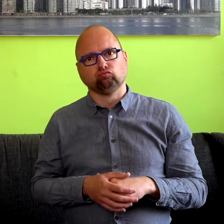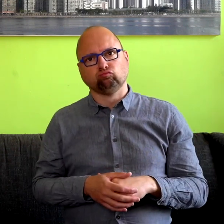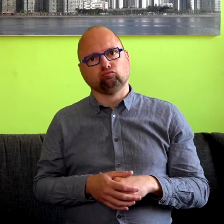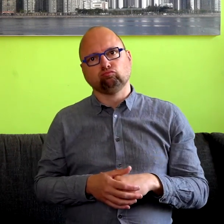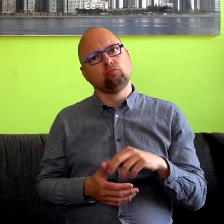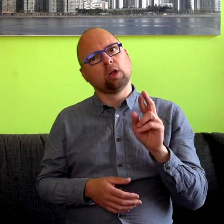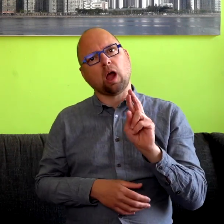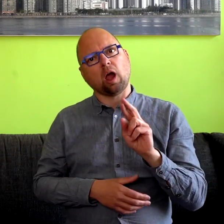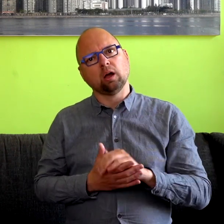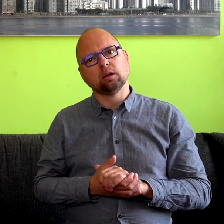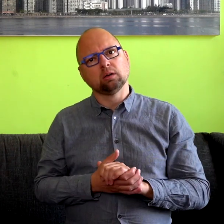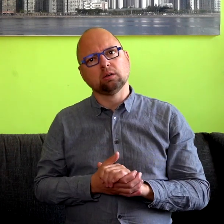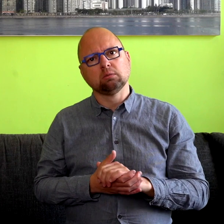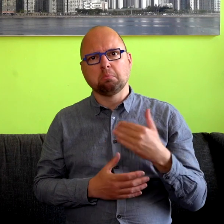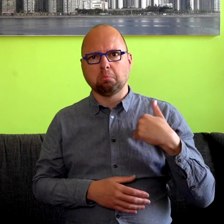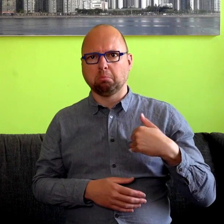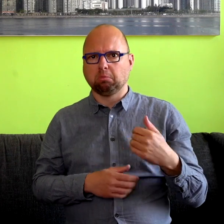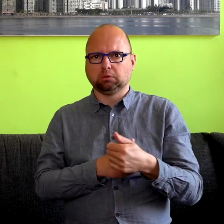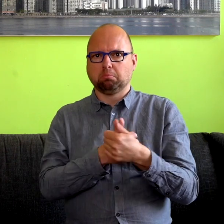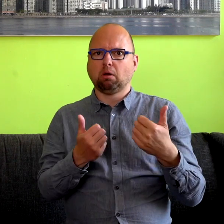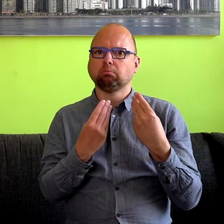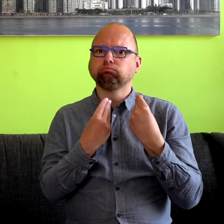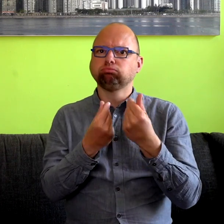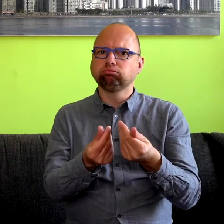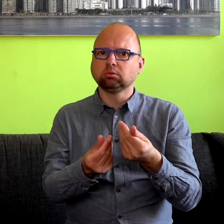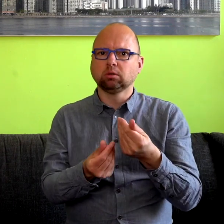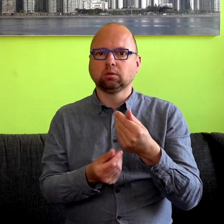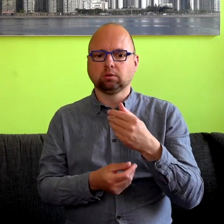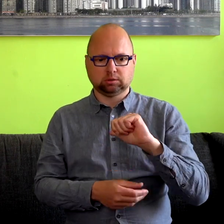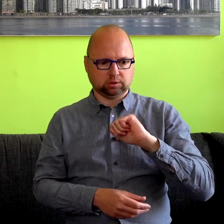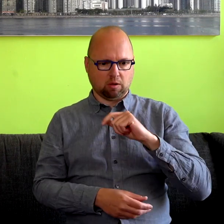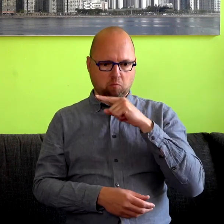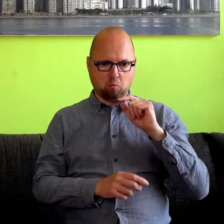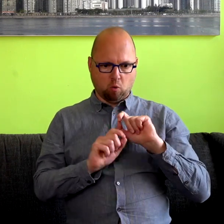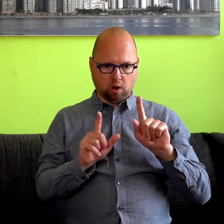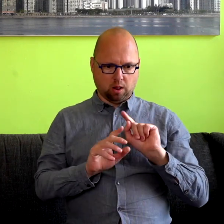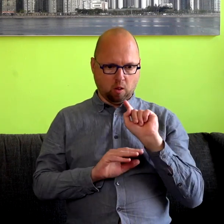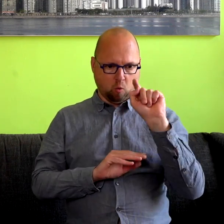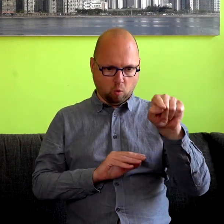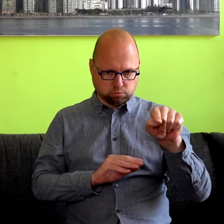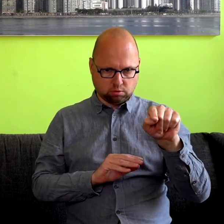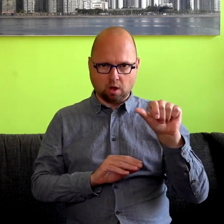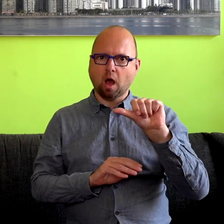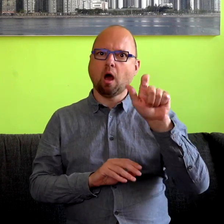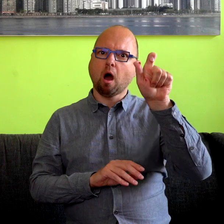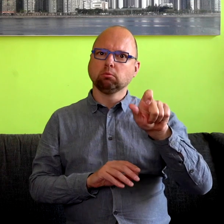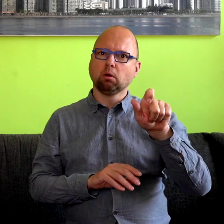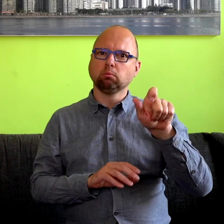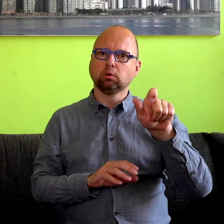Eigenlijk kunnen we dat heel goed, onze moedertaal praten tegen iemand die hem wat minder beheerst, en andersom luisteren naar de